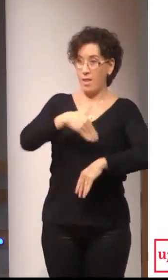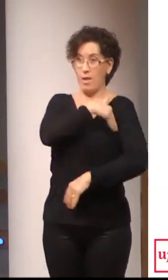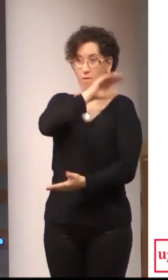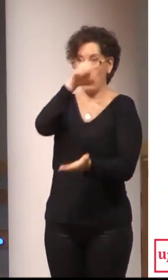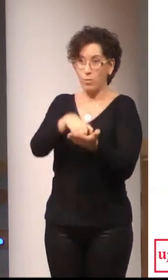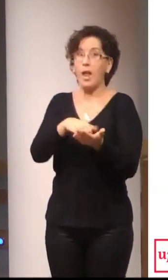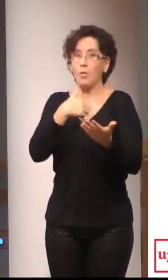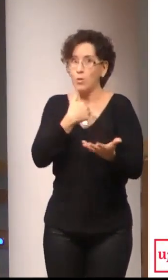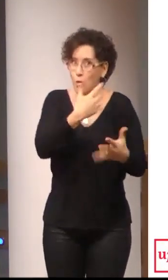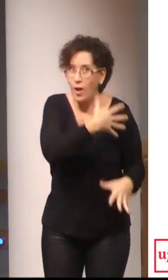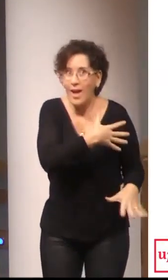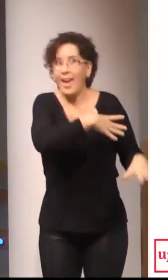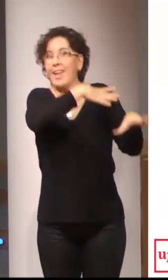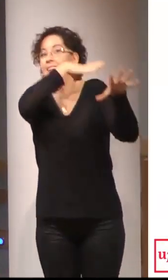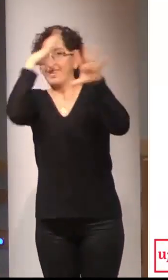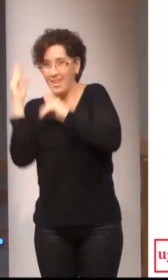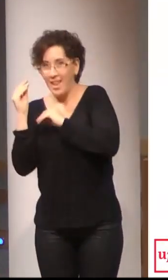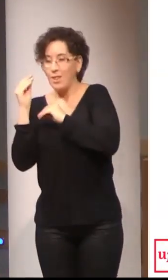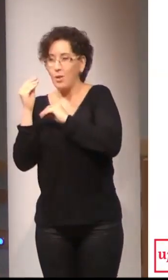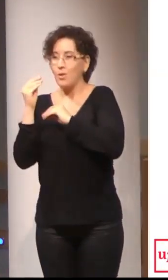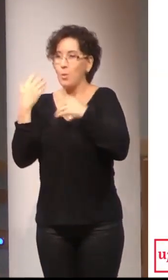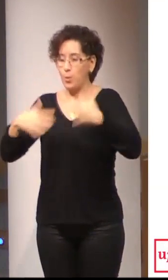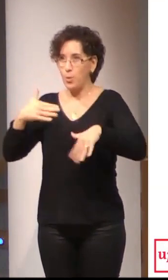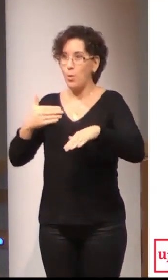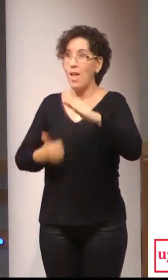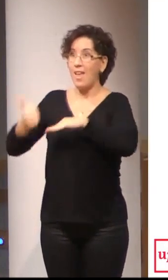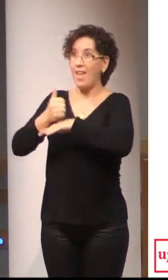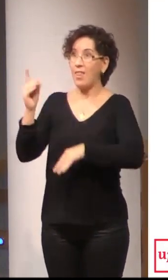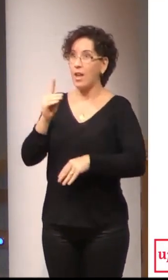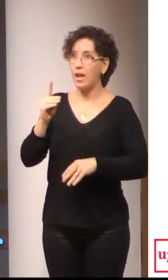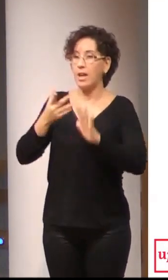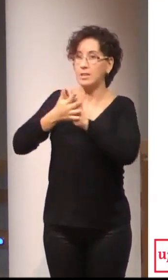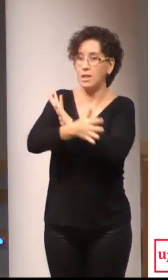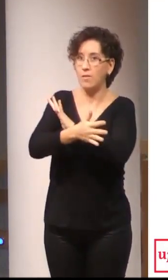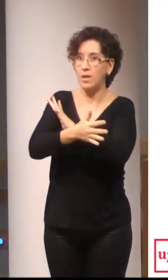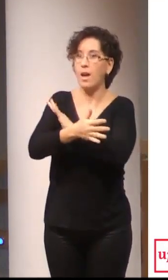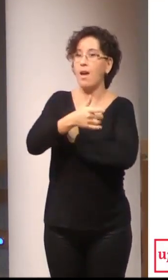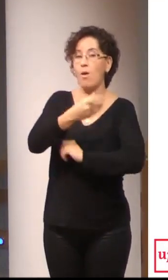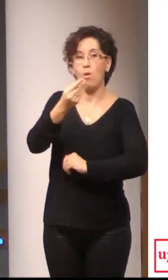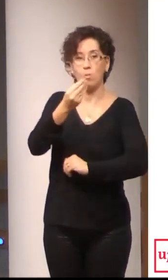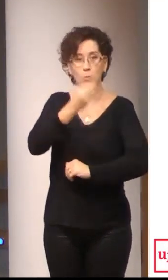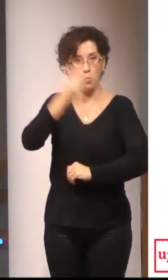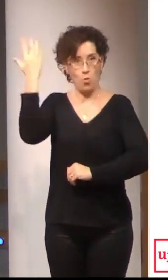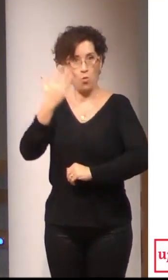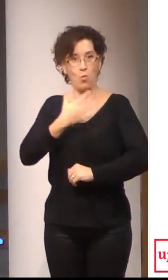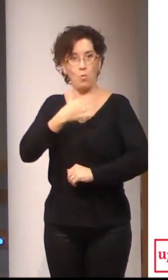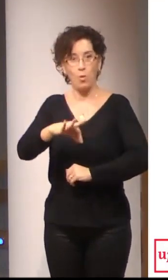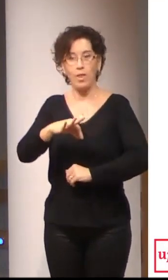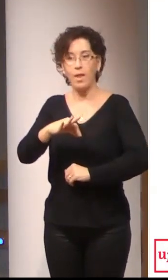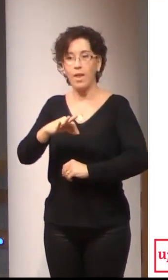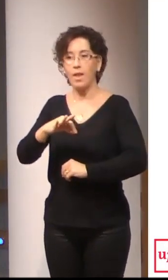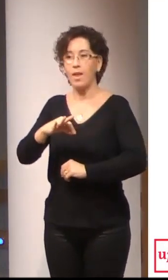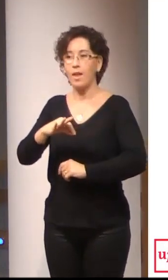entendo, entendo yo, que o hecho de ser decana da Facultad pudo impulsar un